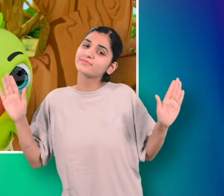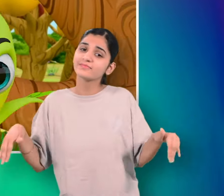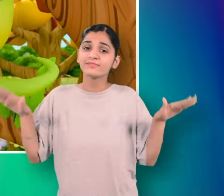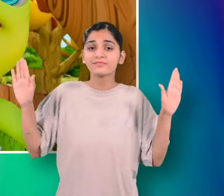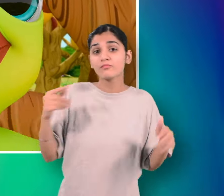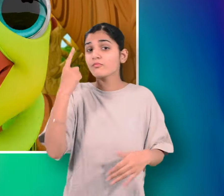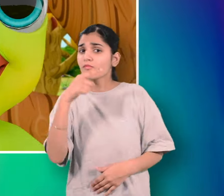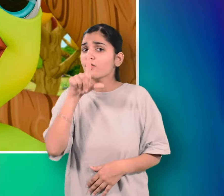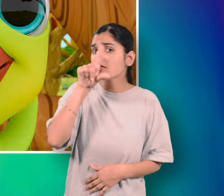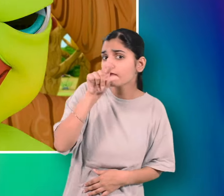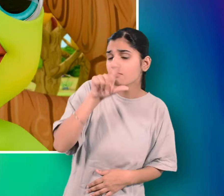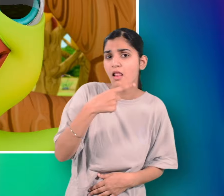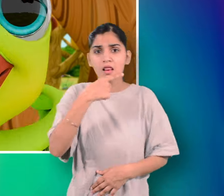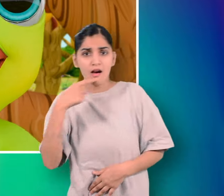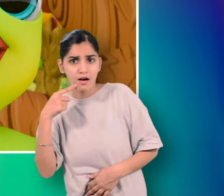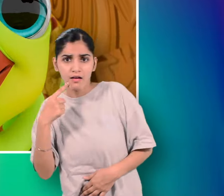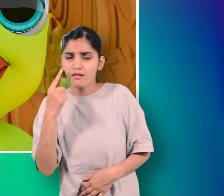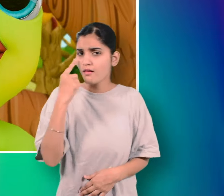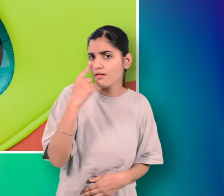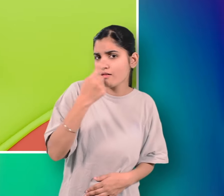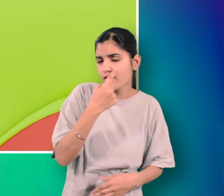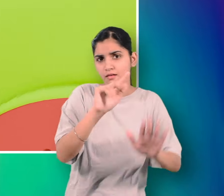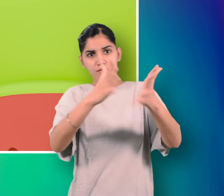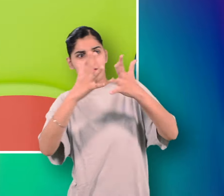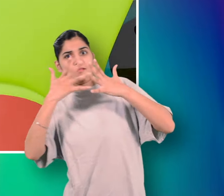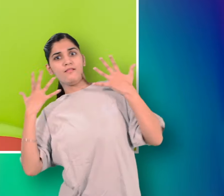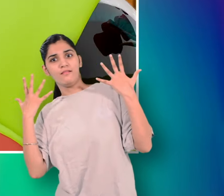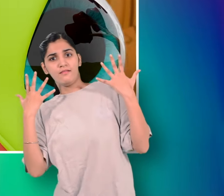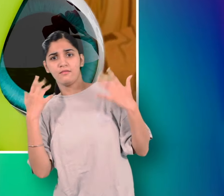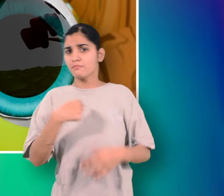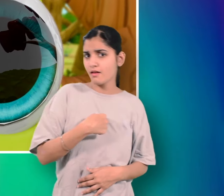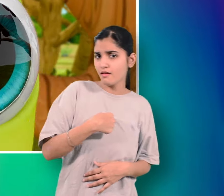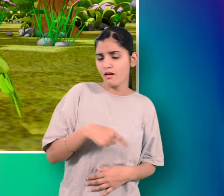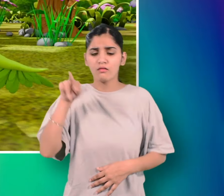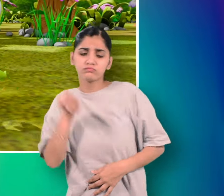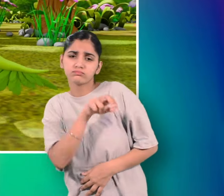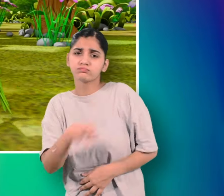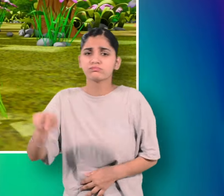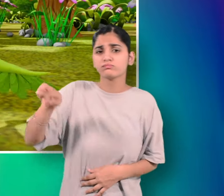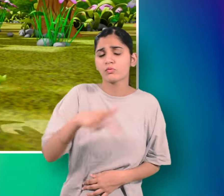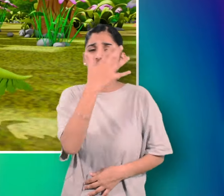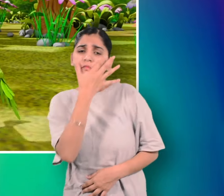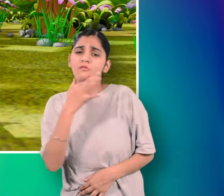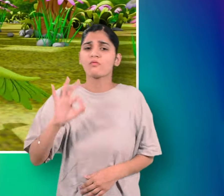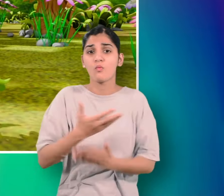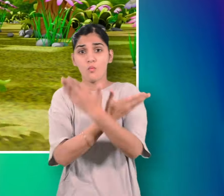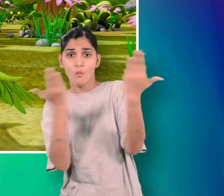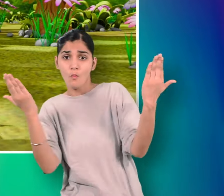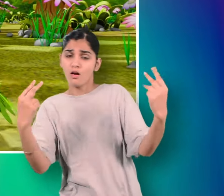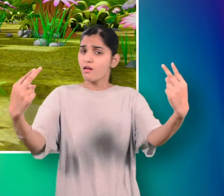जोंच लाल है बड़ी नकीली आखे है मेरी चमकीली चाल है मेरी बड़ी निराली सबके